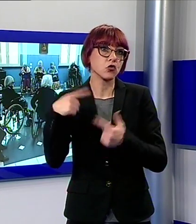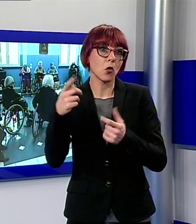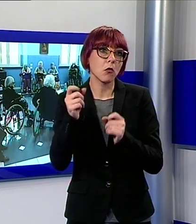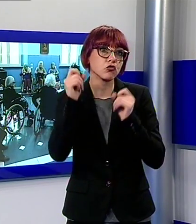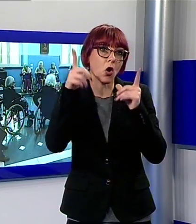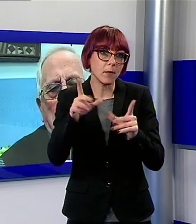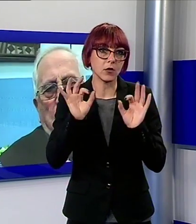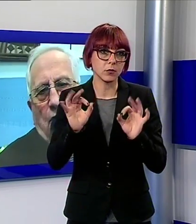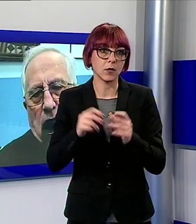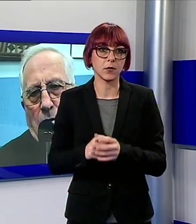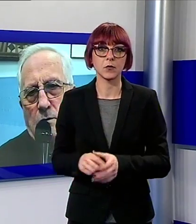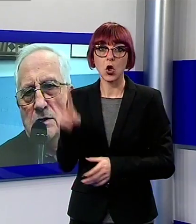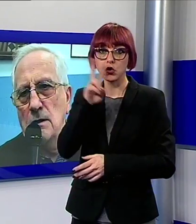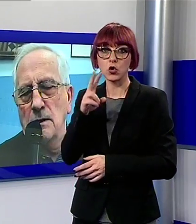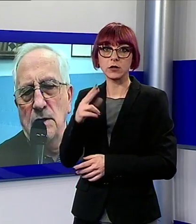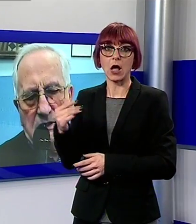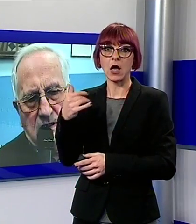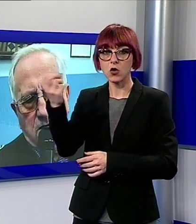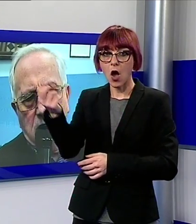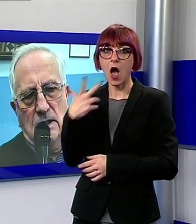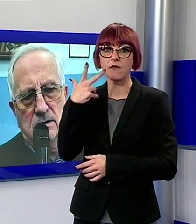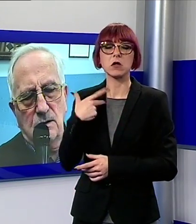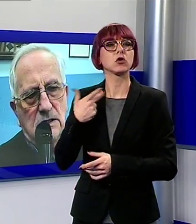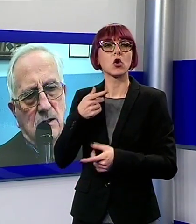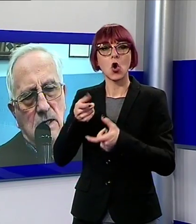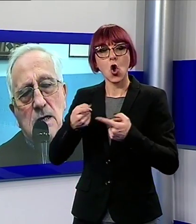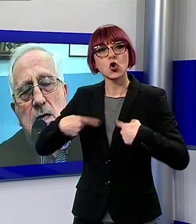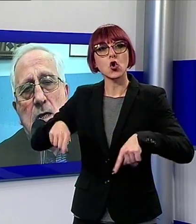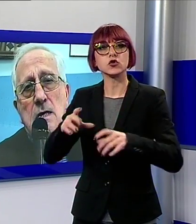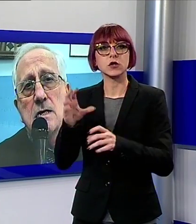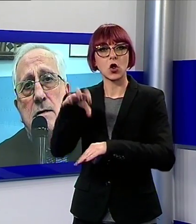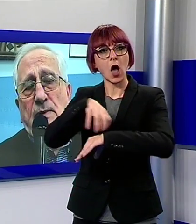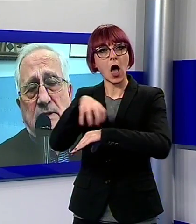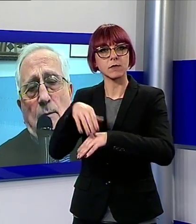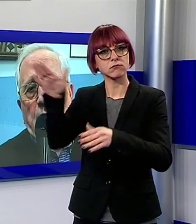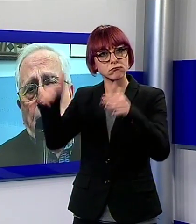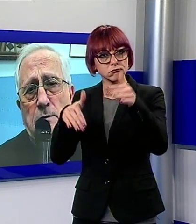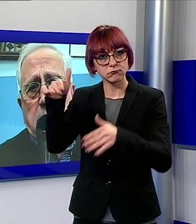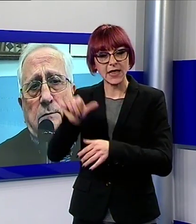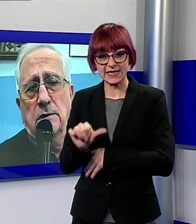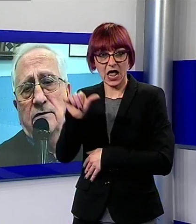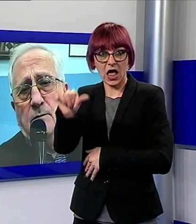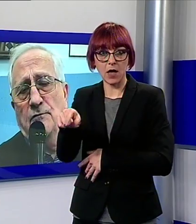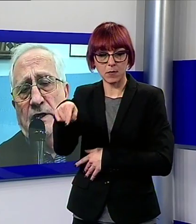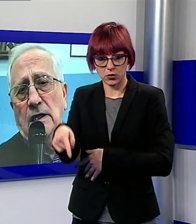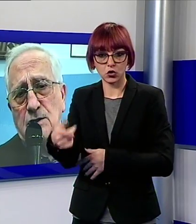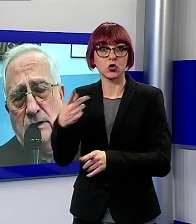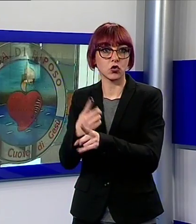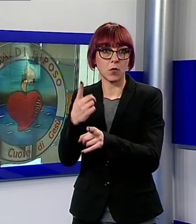ho già convocato il consiglio di amministrazione dell'associazione per sabato prossimo che dovremmo fare l'accettazione